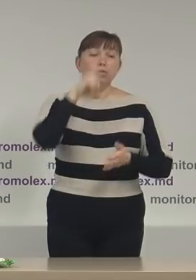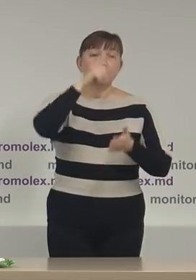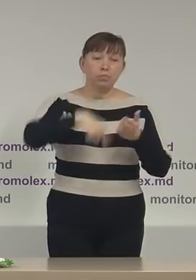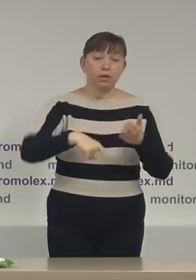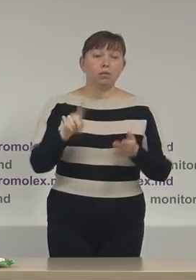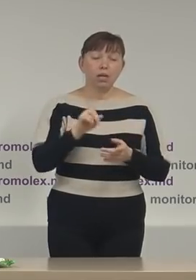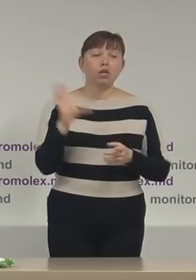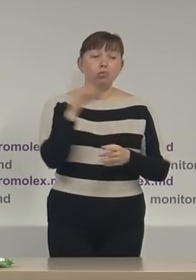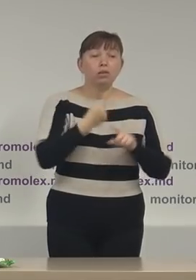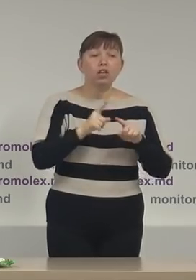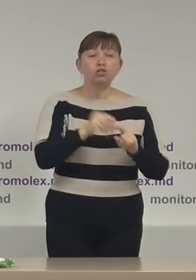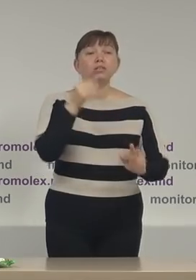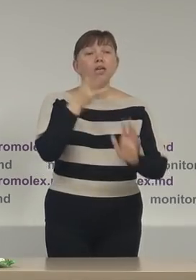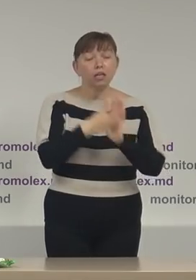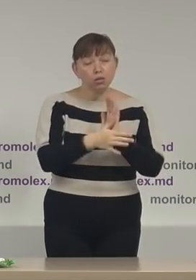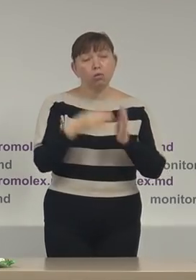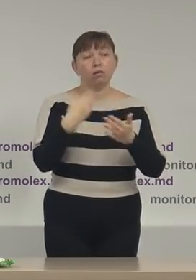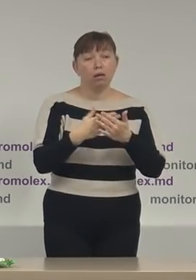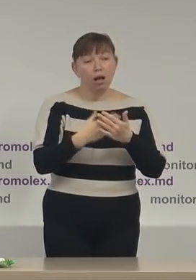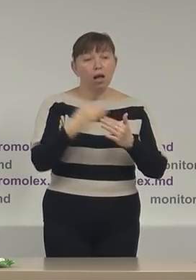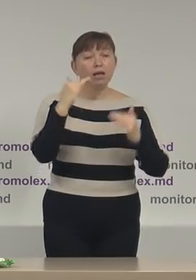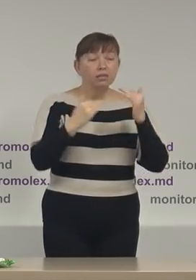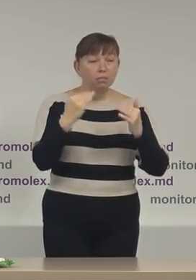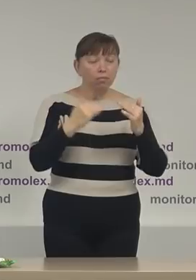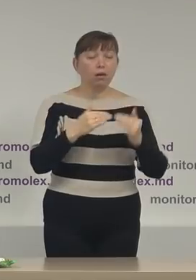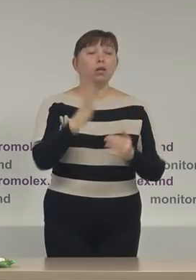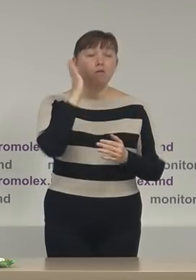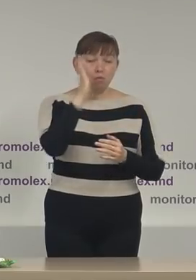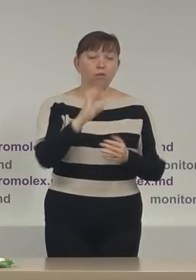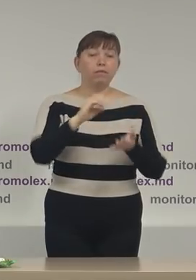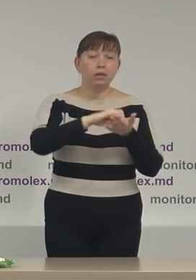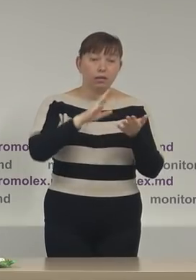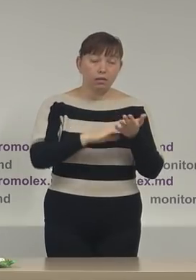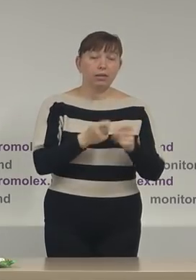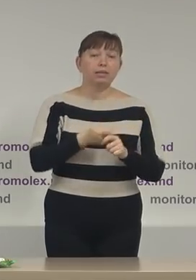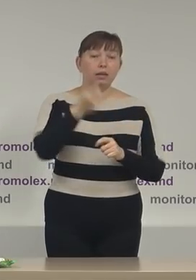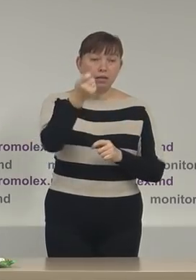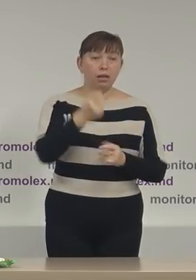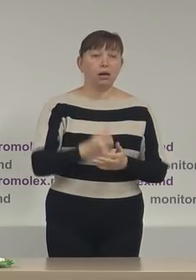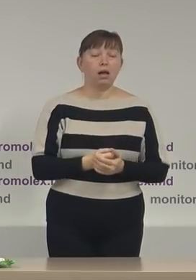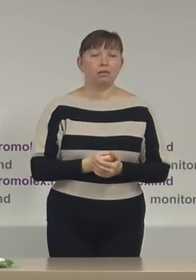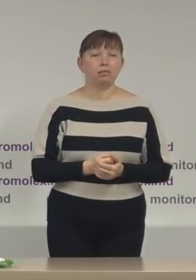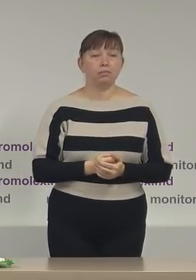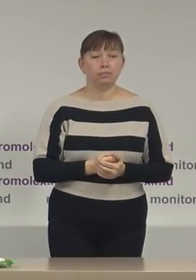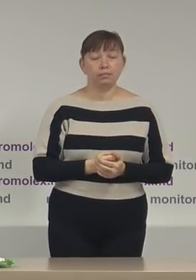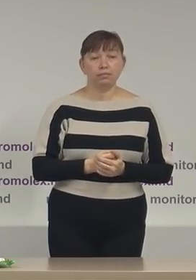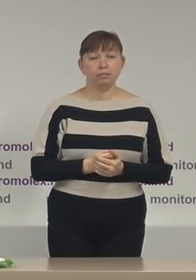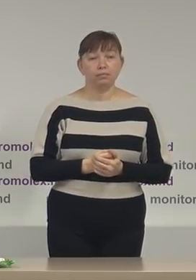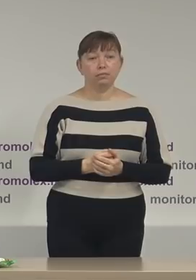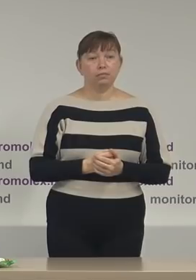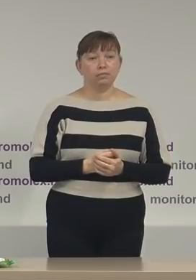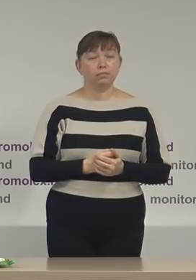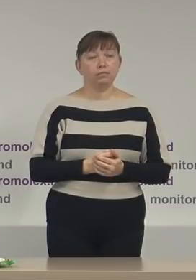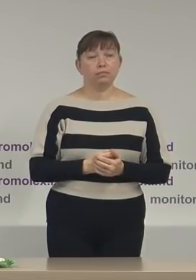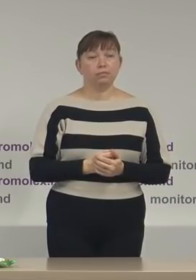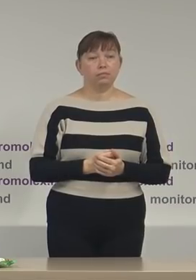noi că toate aceste cheltuieli estimate ca fiind nedeclarate de către observatorii promolex să se regăsească în rapoartele